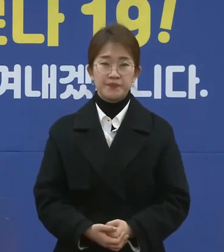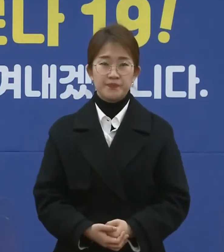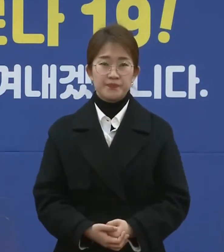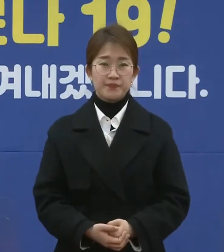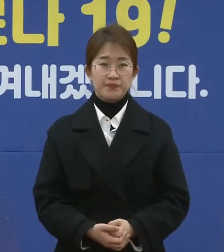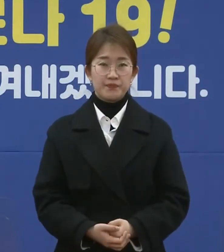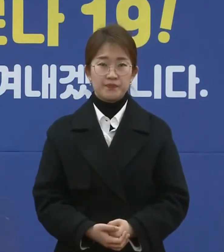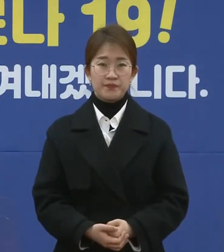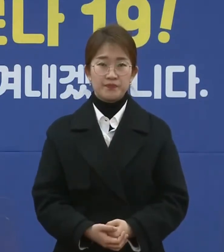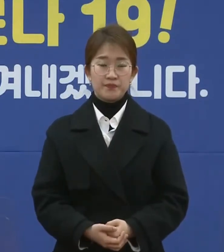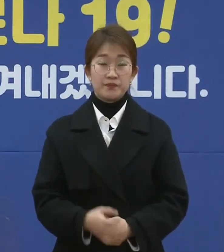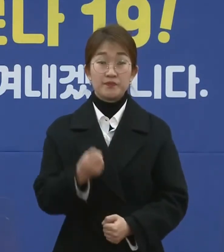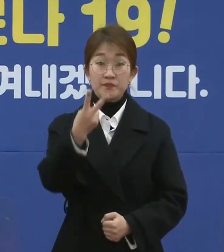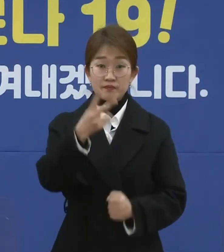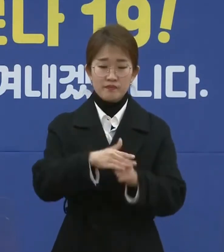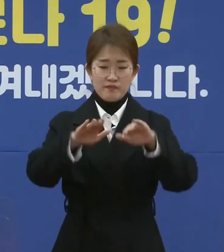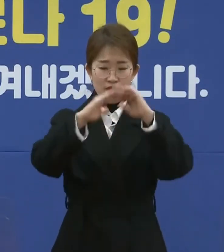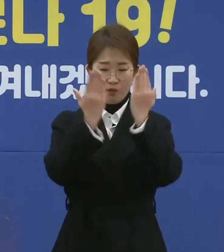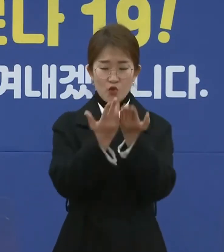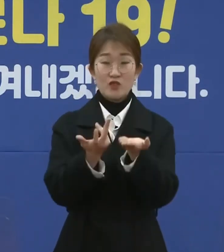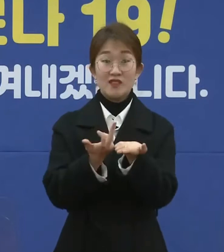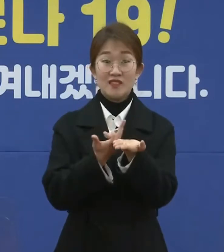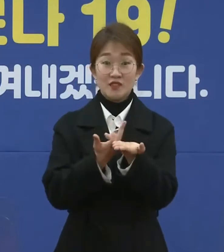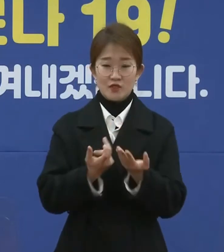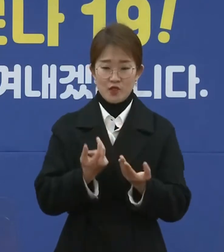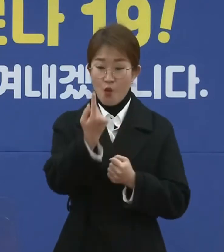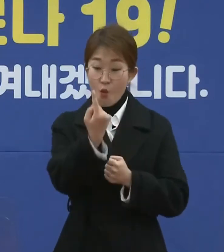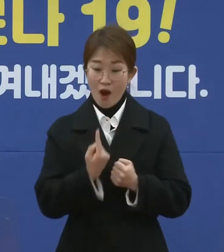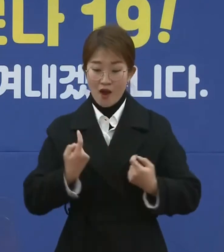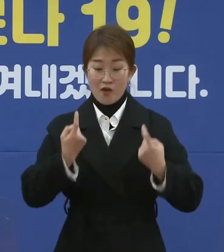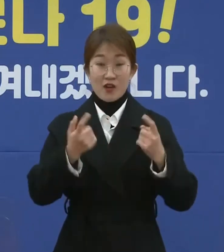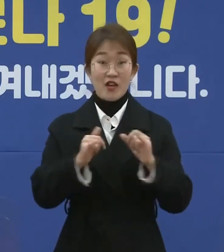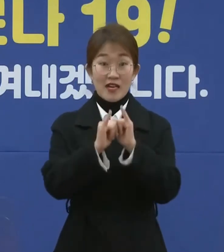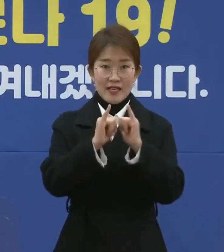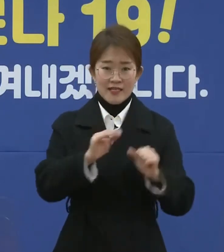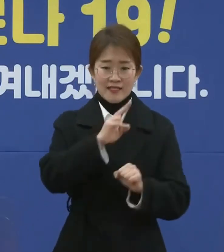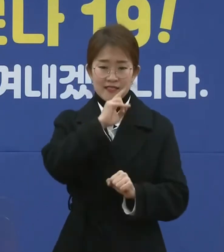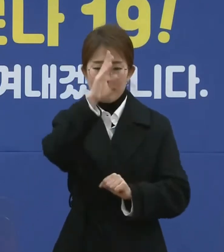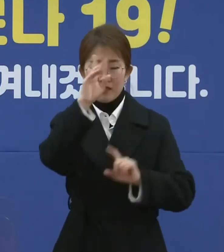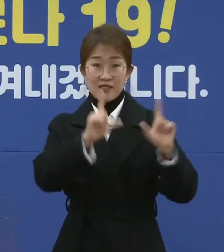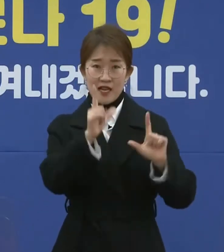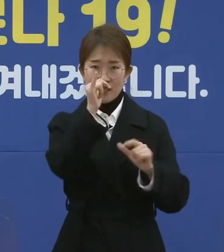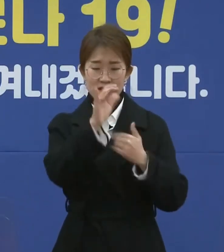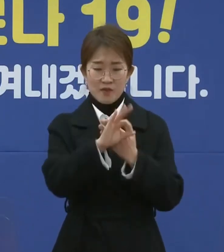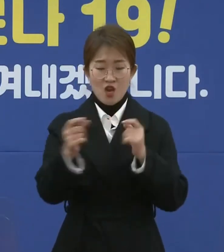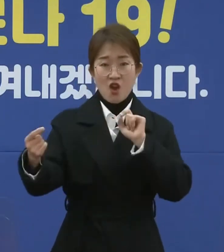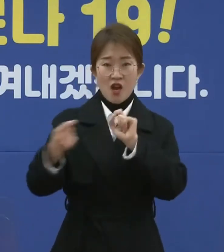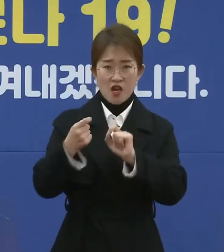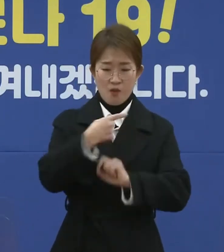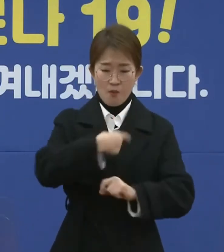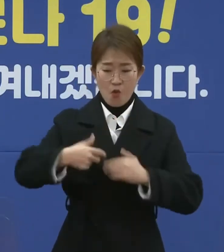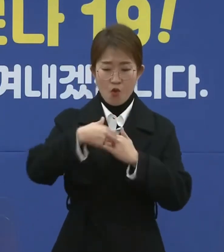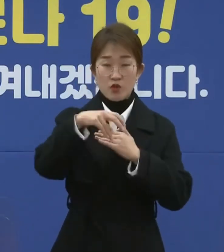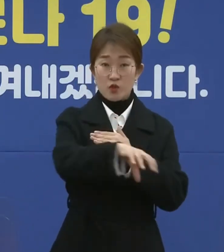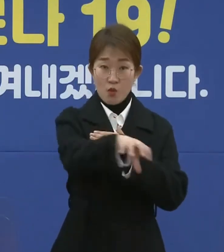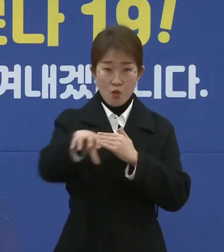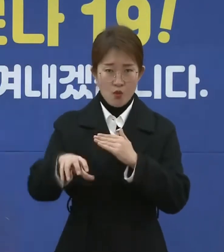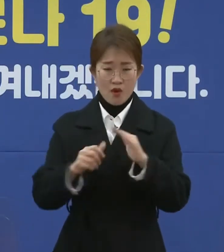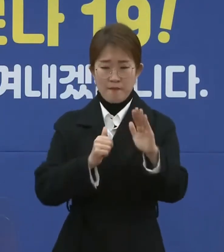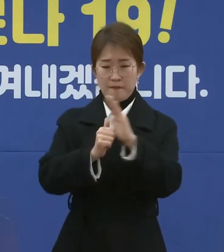또한 모든 제주 입도객은 의심 증상이 나타나는 즉시 가까운 보건소 등에서